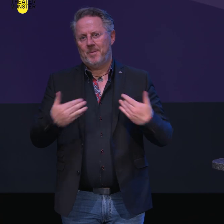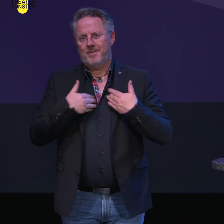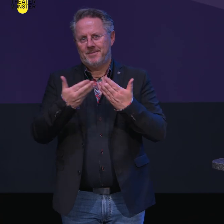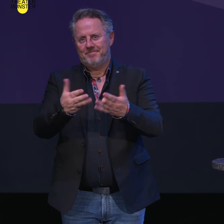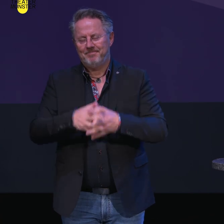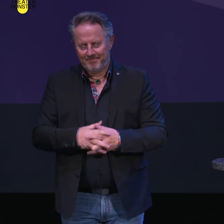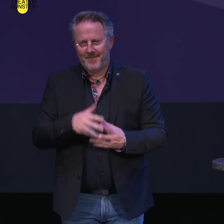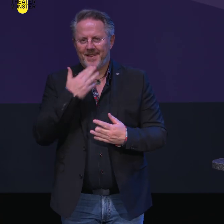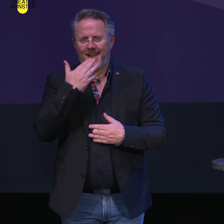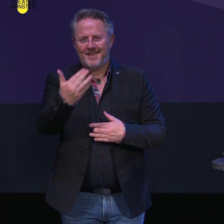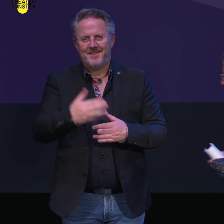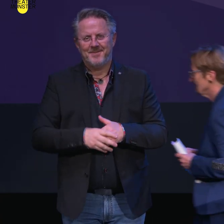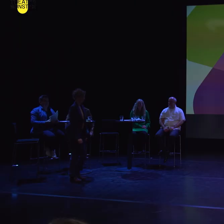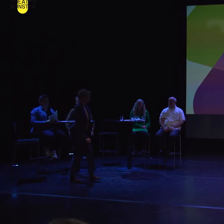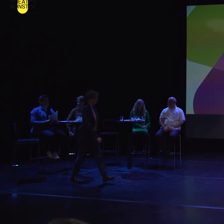Danke.